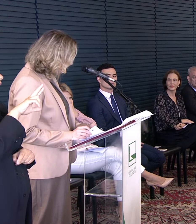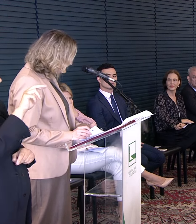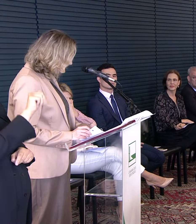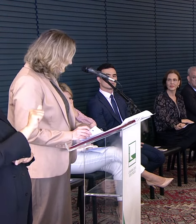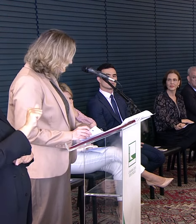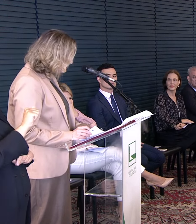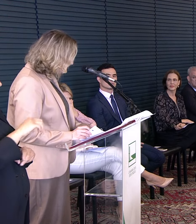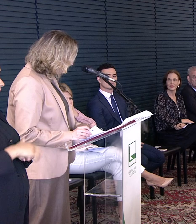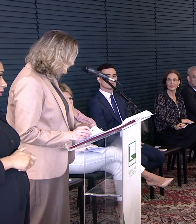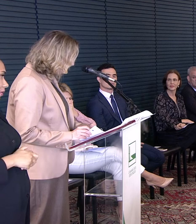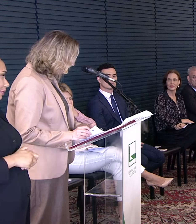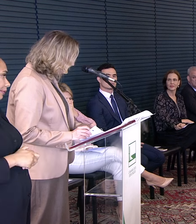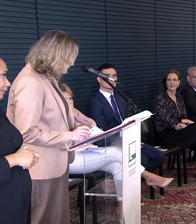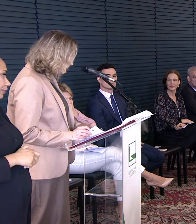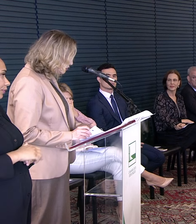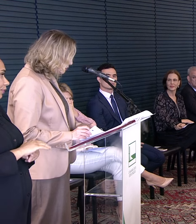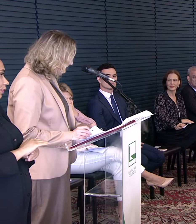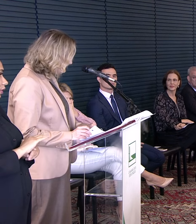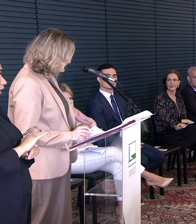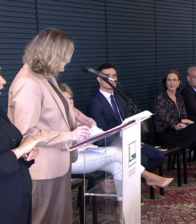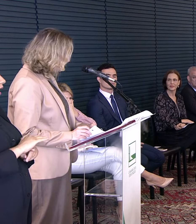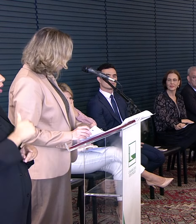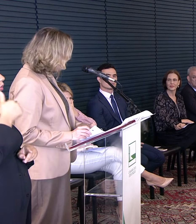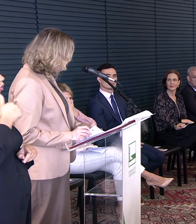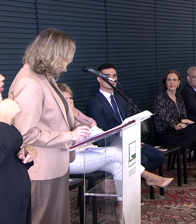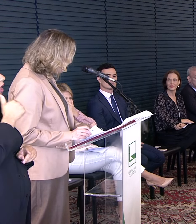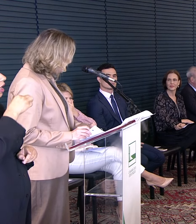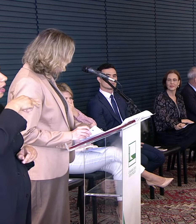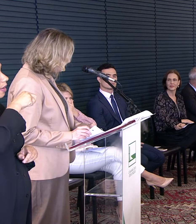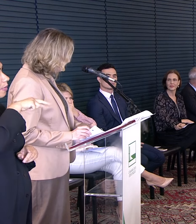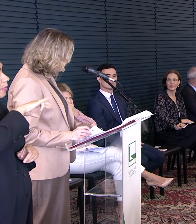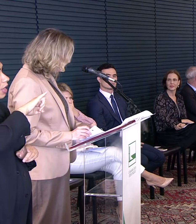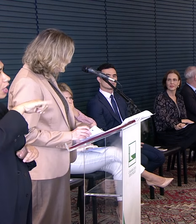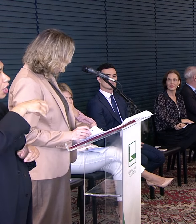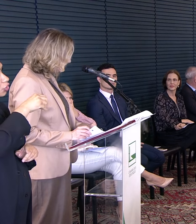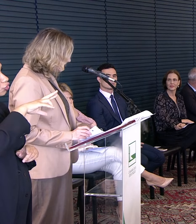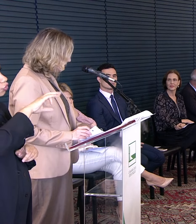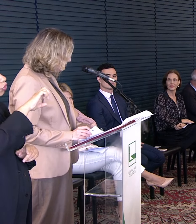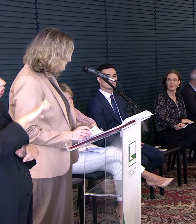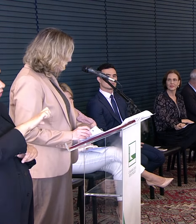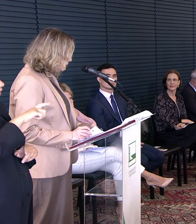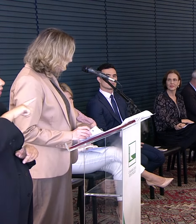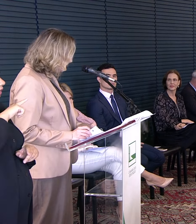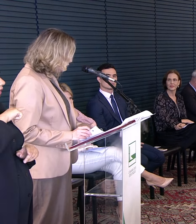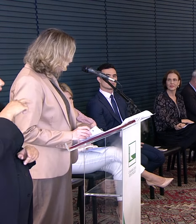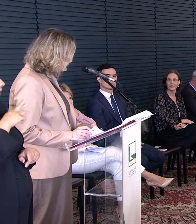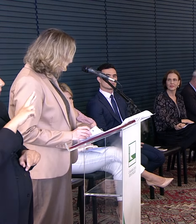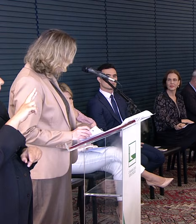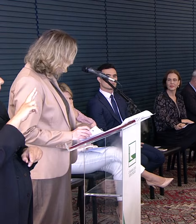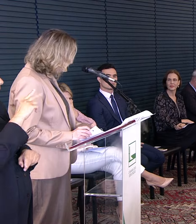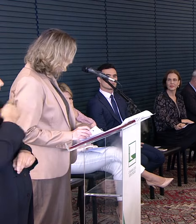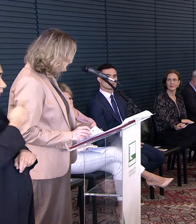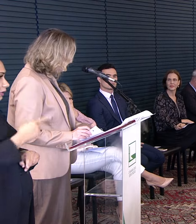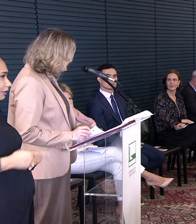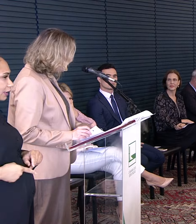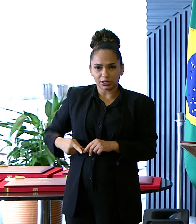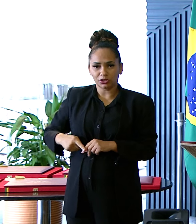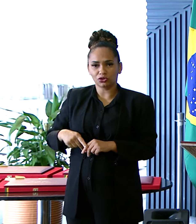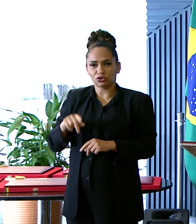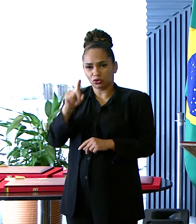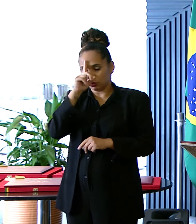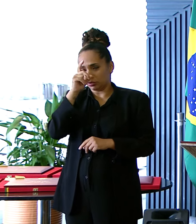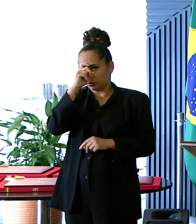Marjorie Augusta Manini Soares Presidente Da instituição Hospital Sofia Feldman